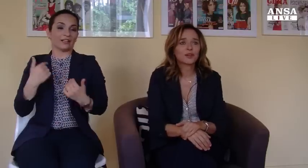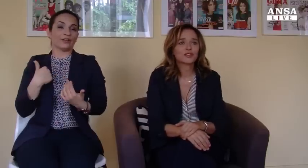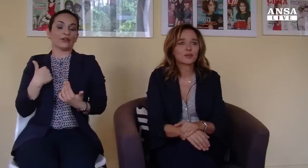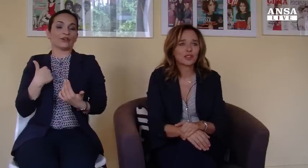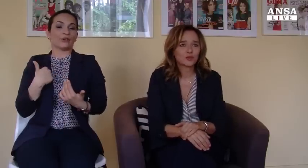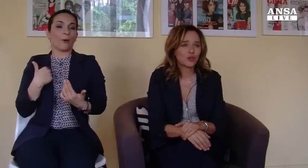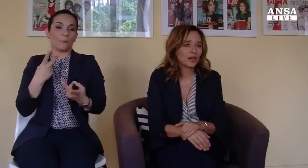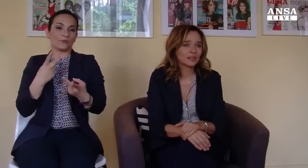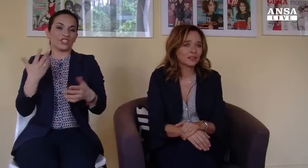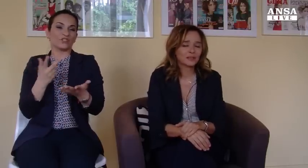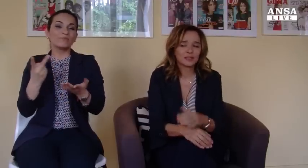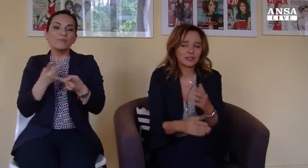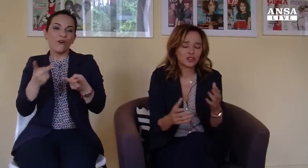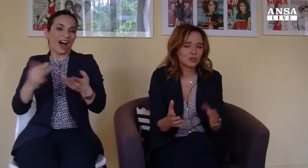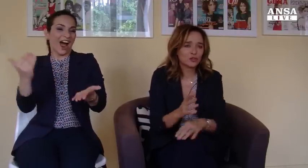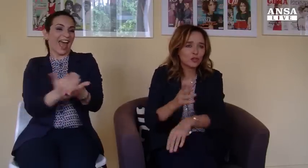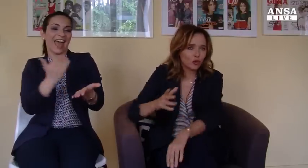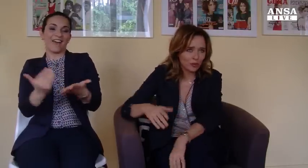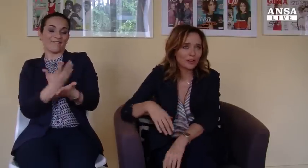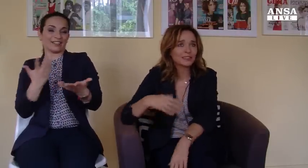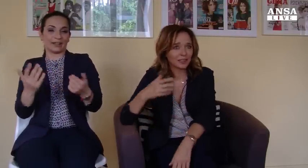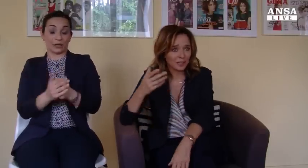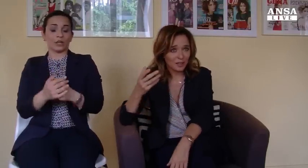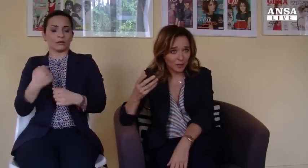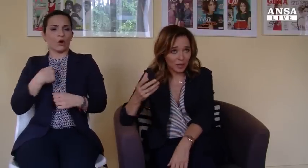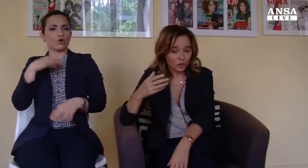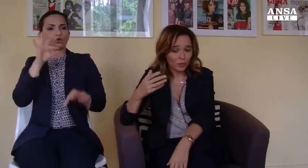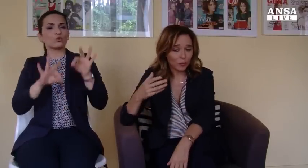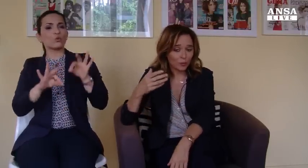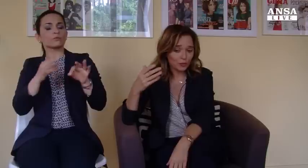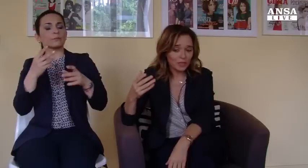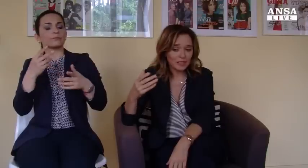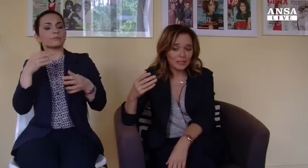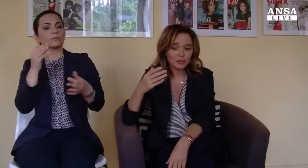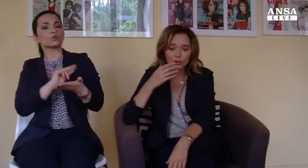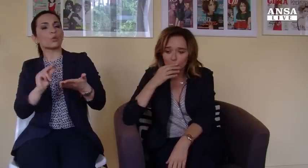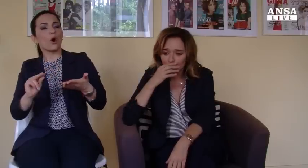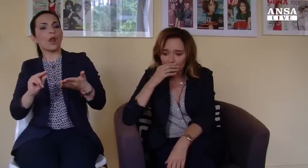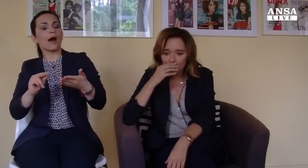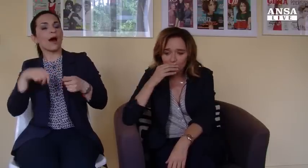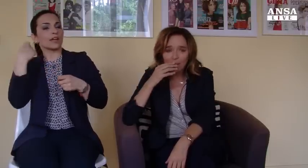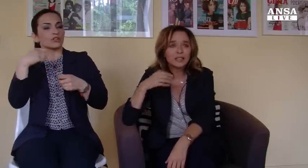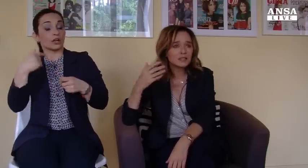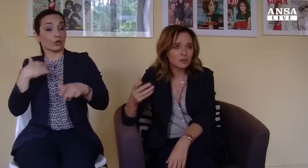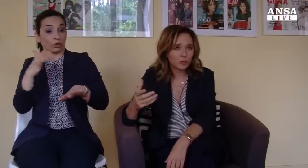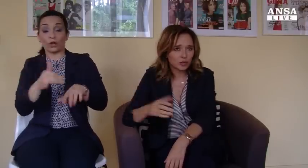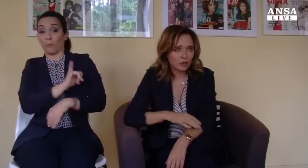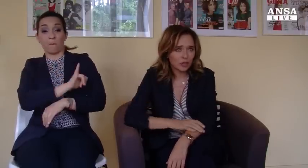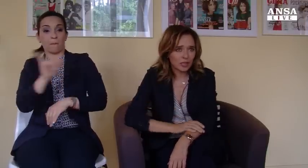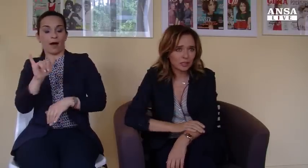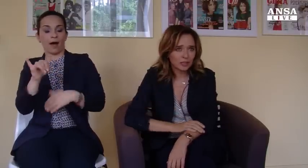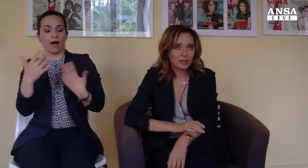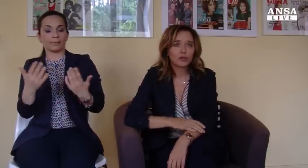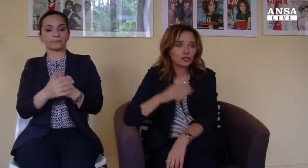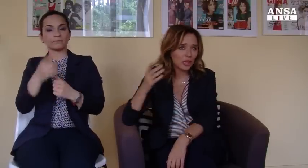Però diciamo che la scuola di recitazione non l'ho mai fatta. Ecco, però per me è stato bellissimo poter